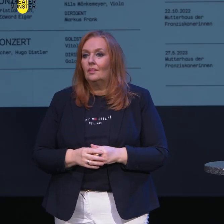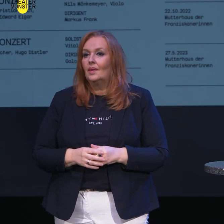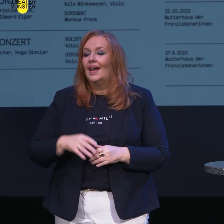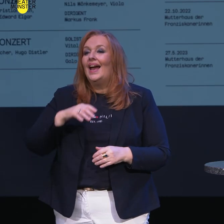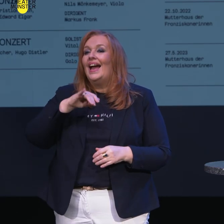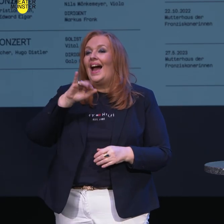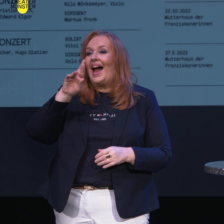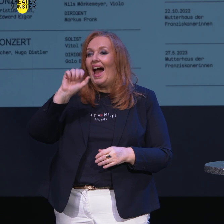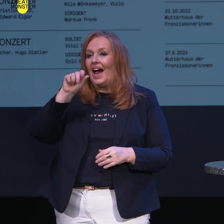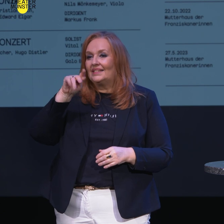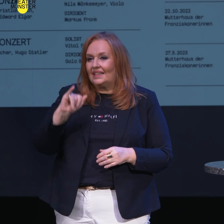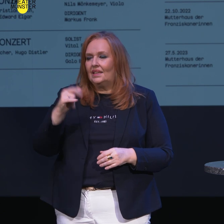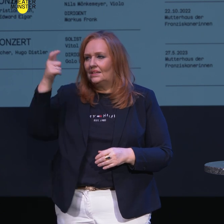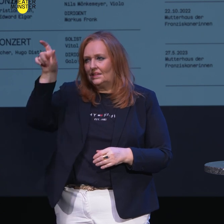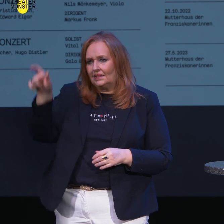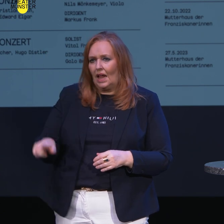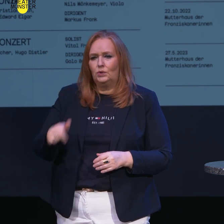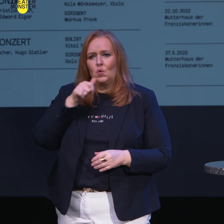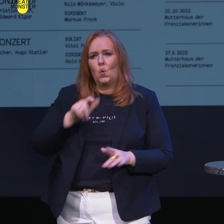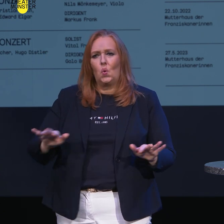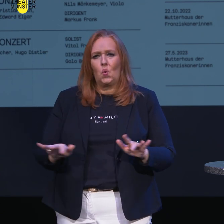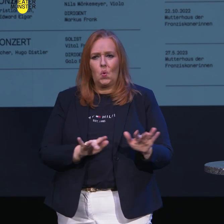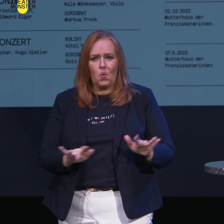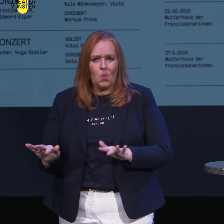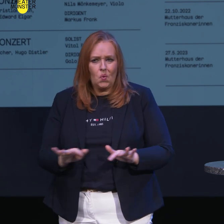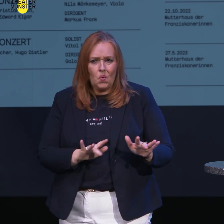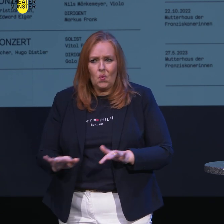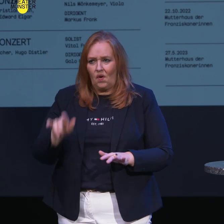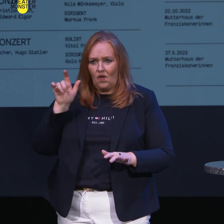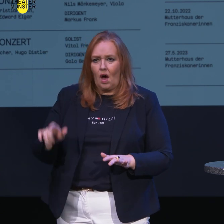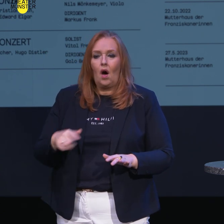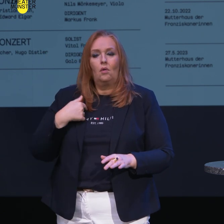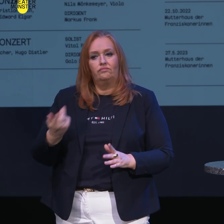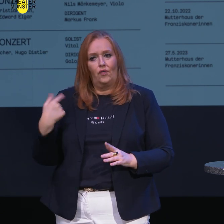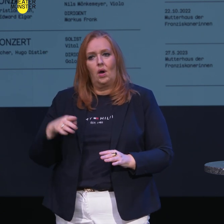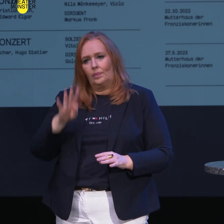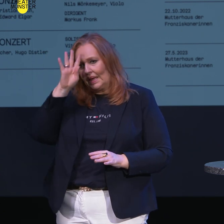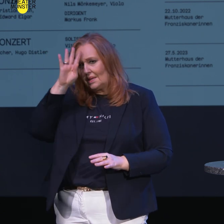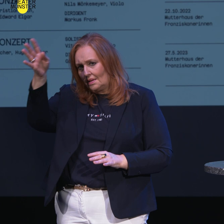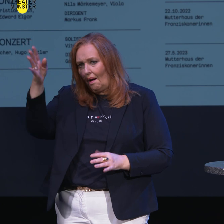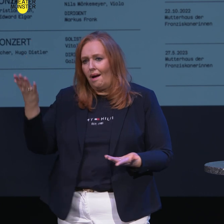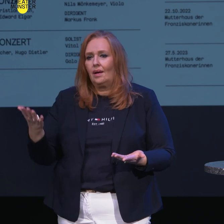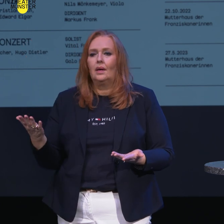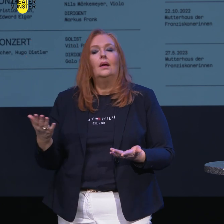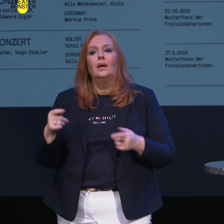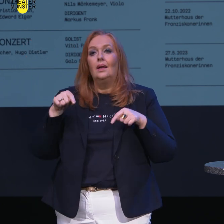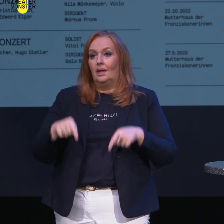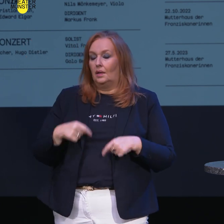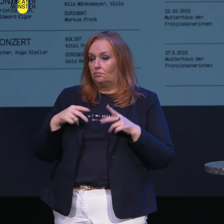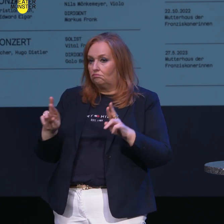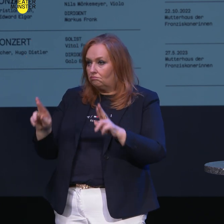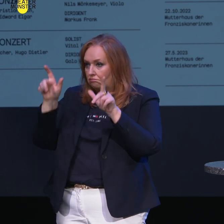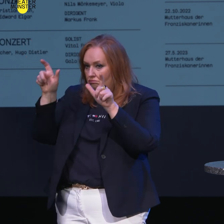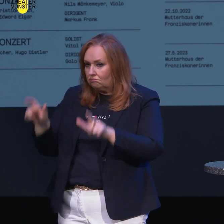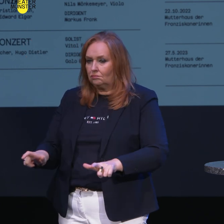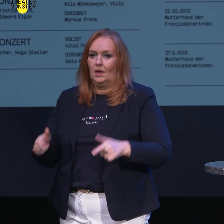Shagayi Nosrati ist eine Solistin, junge Pianistin mit irakischen Wurzeln, die ich sehr schätze